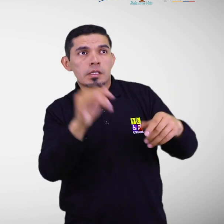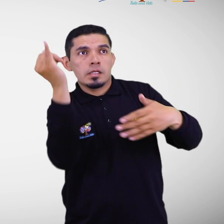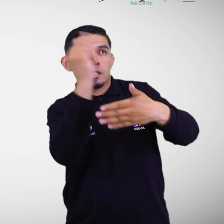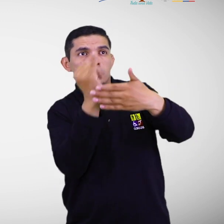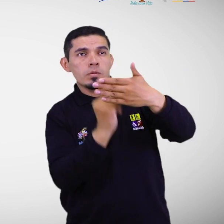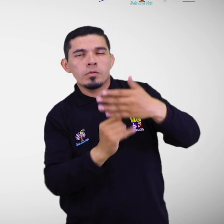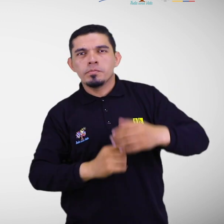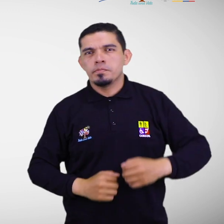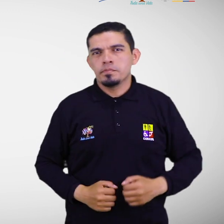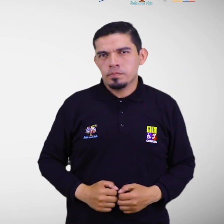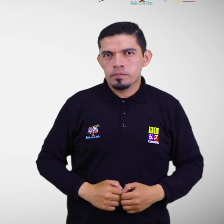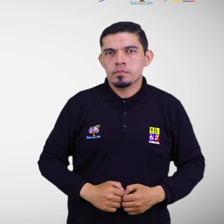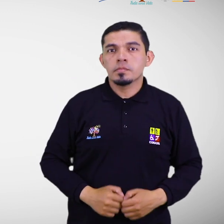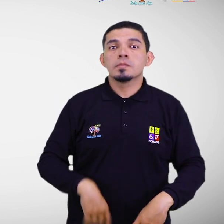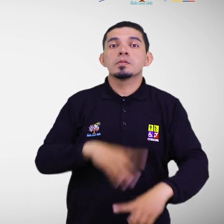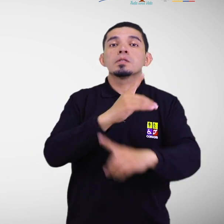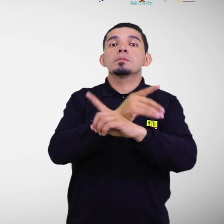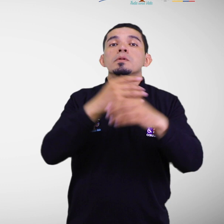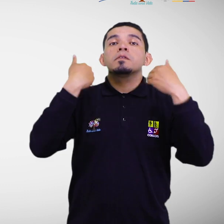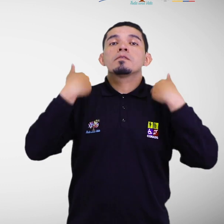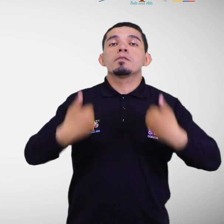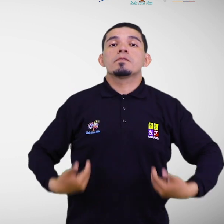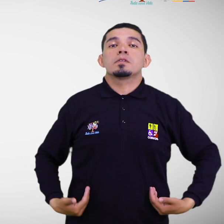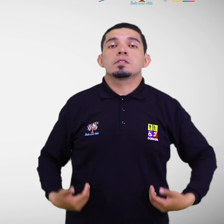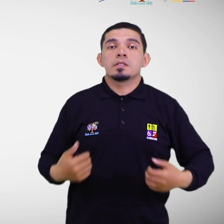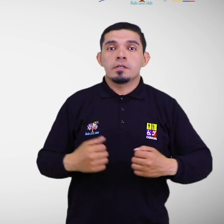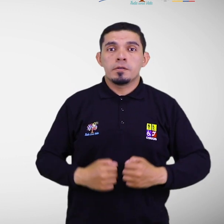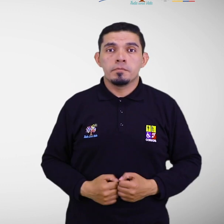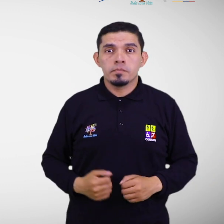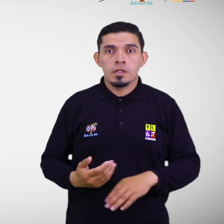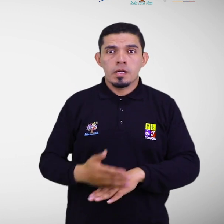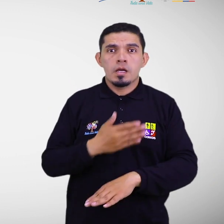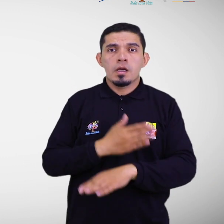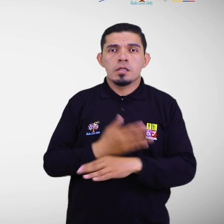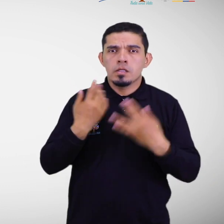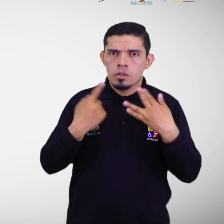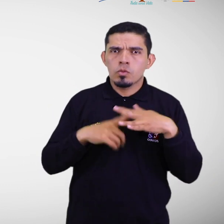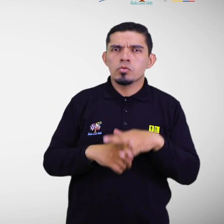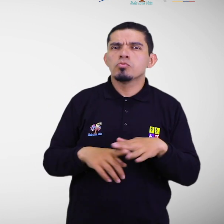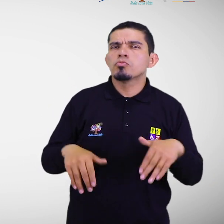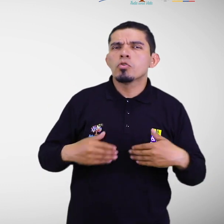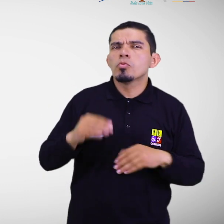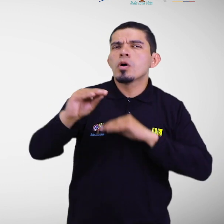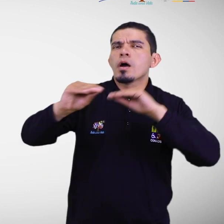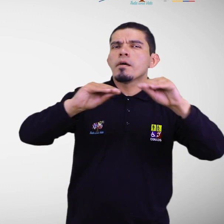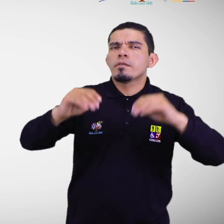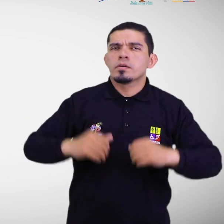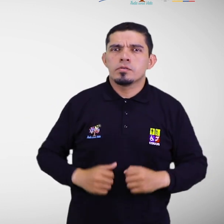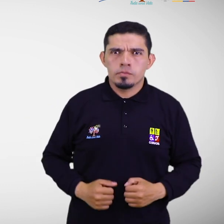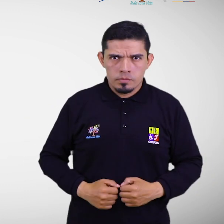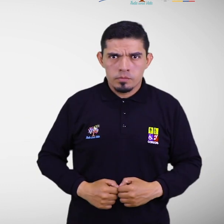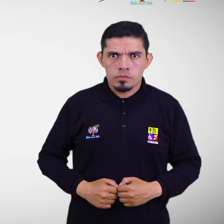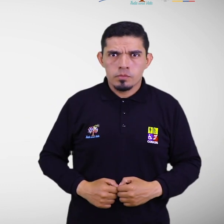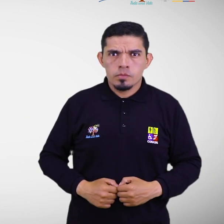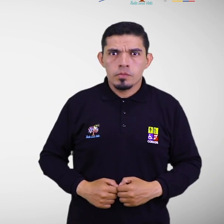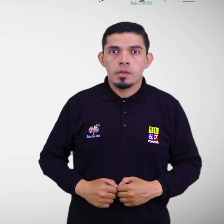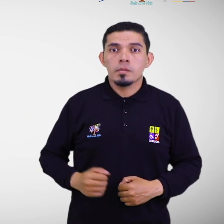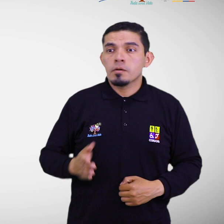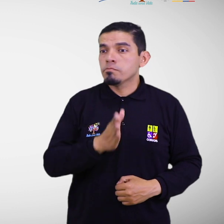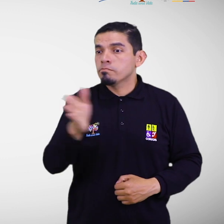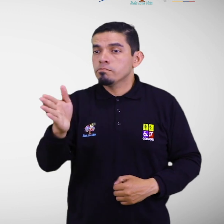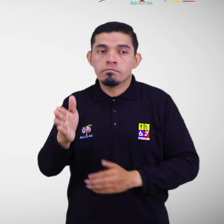Discapacidad física. Sistemas de alerta temprana inclusivos. Señalética de vías de evacuación.